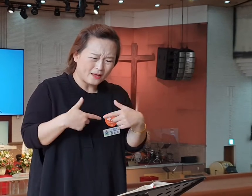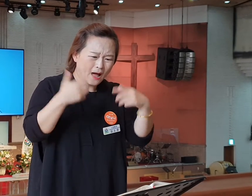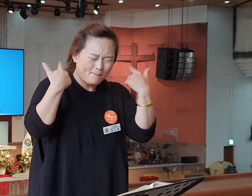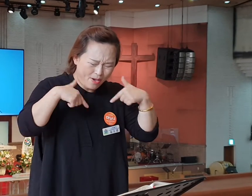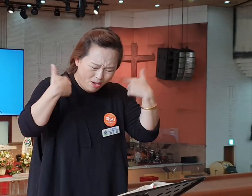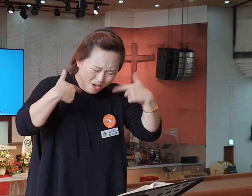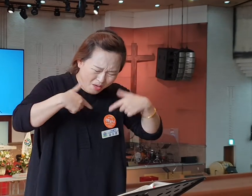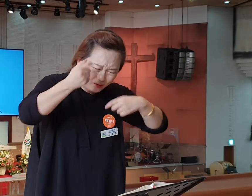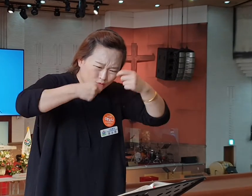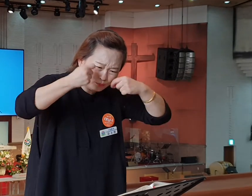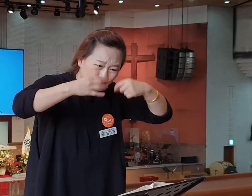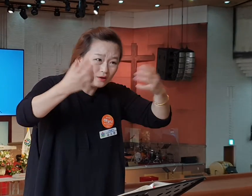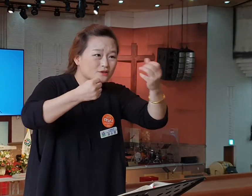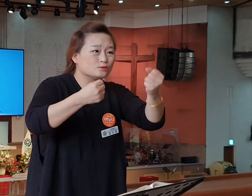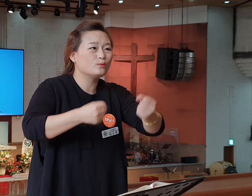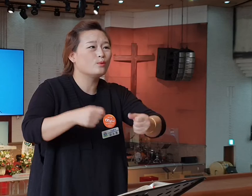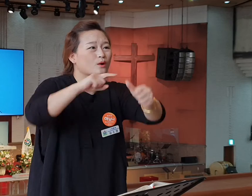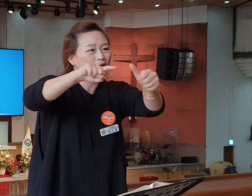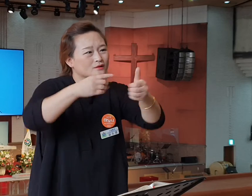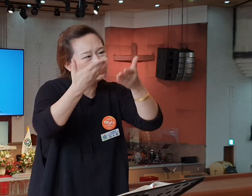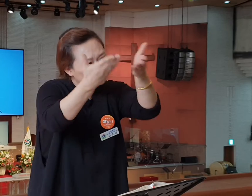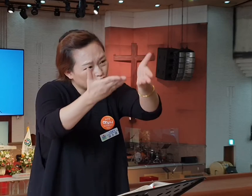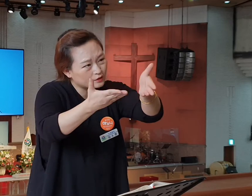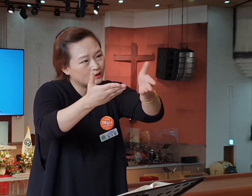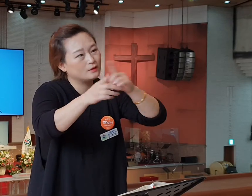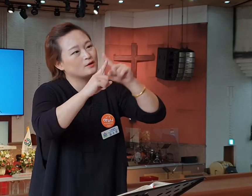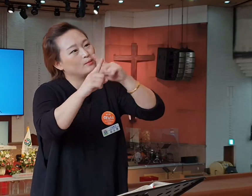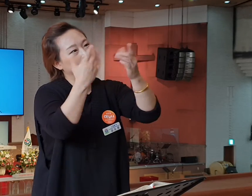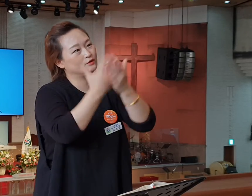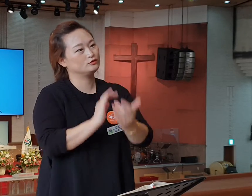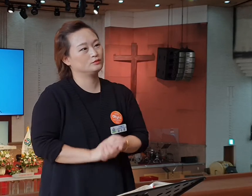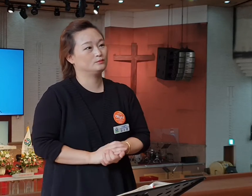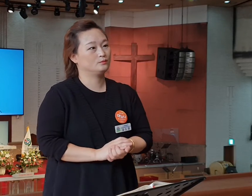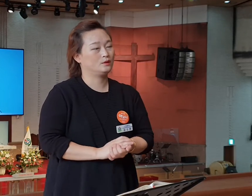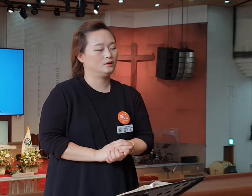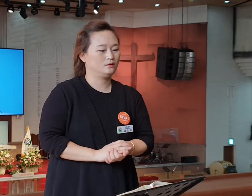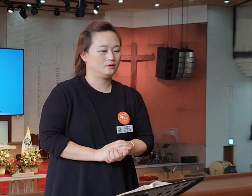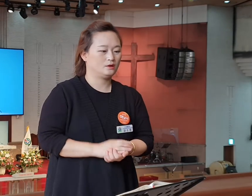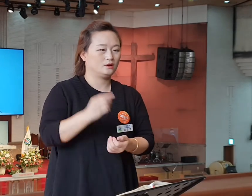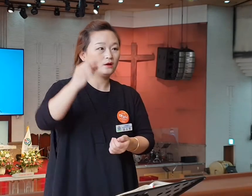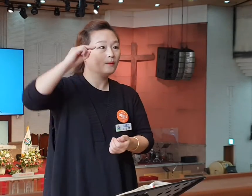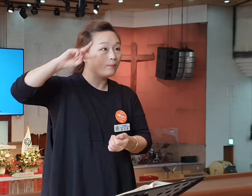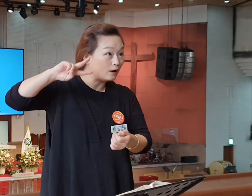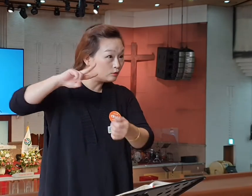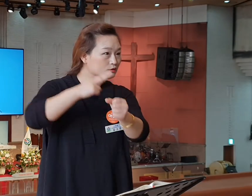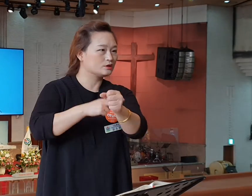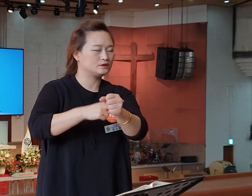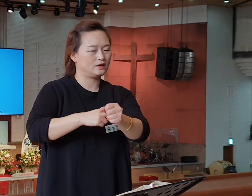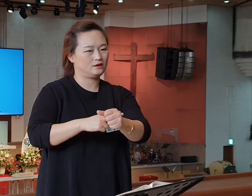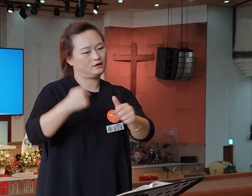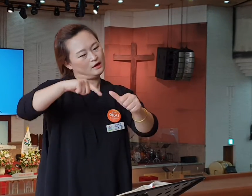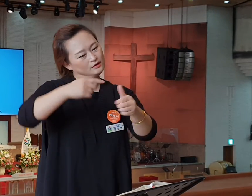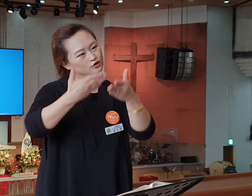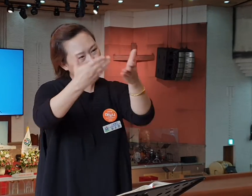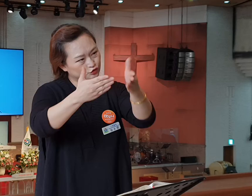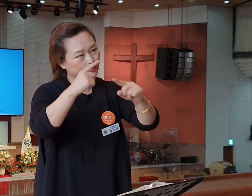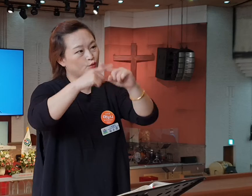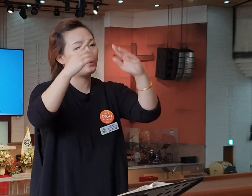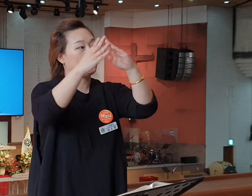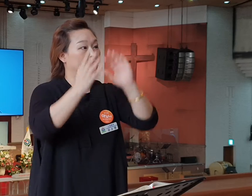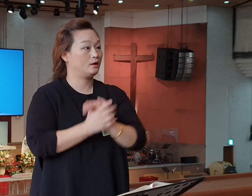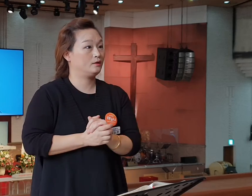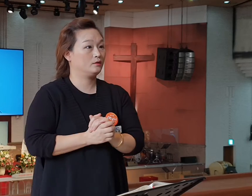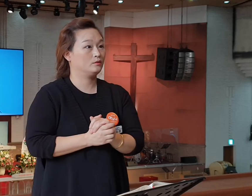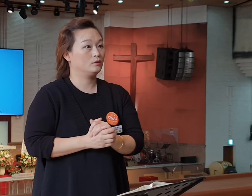내가 에베소 너희 교회에서 3년을 매일 눈물로 가르쳤다 그러죠. 바울이 가르친 교회입니다. 또 성경의 기록은